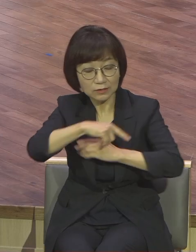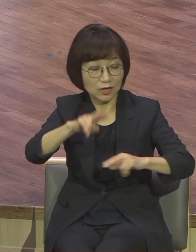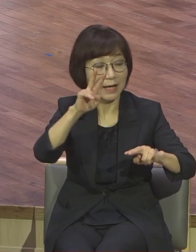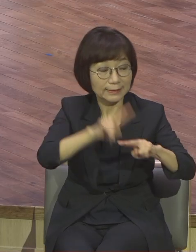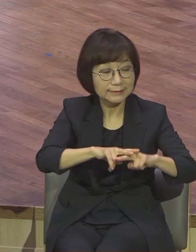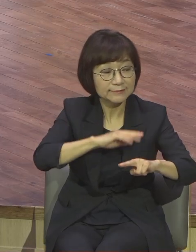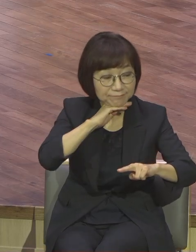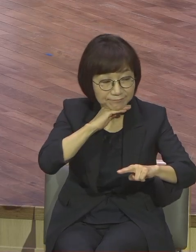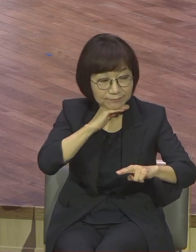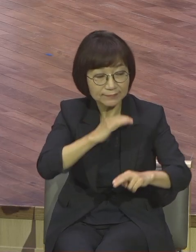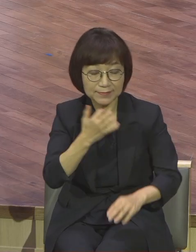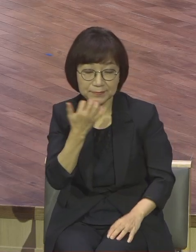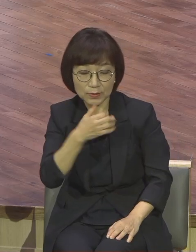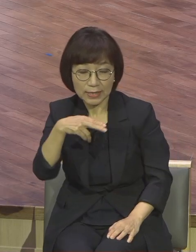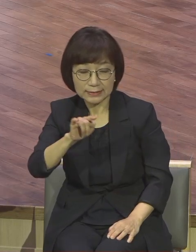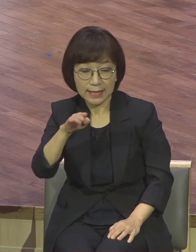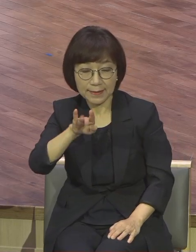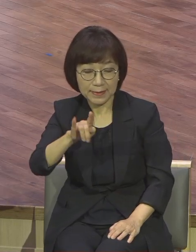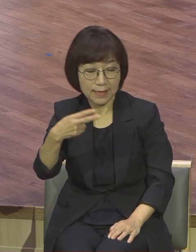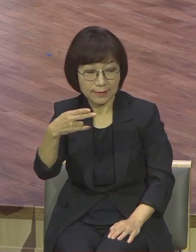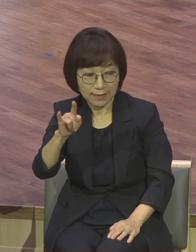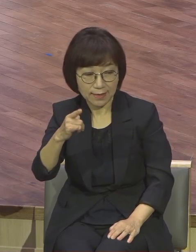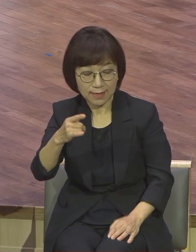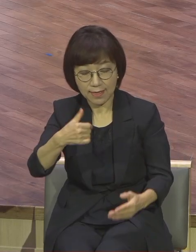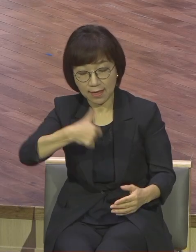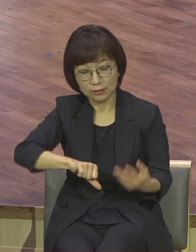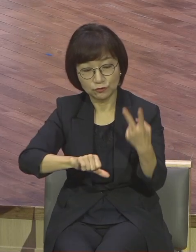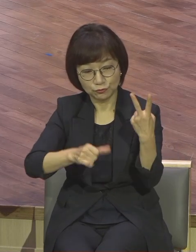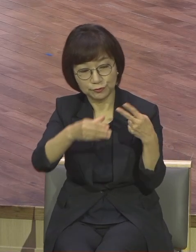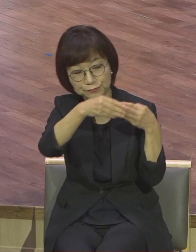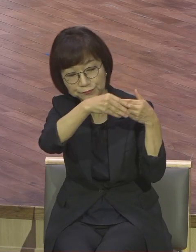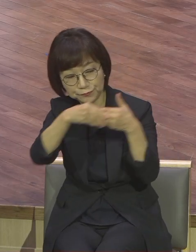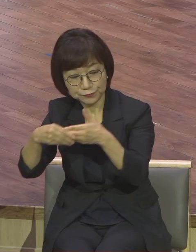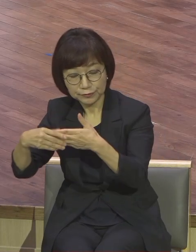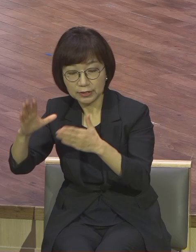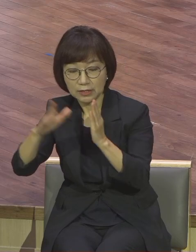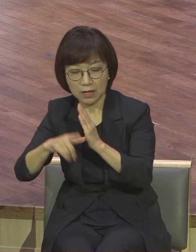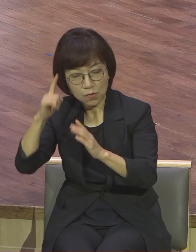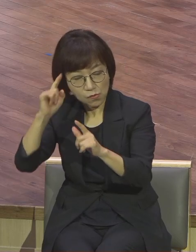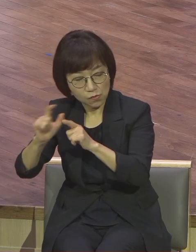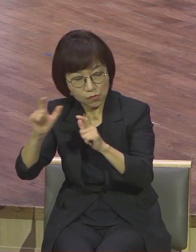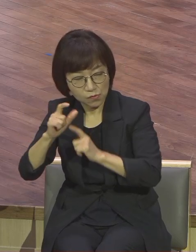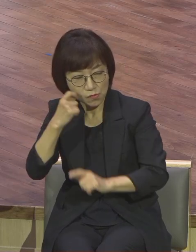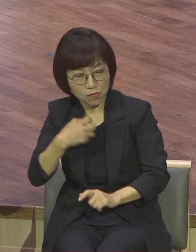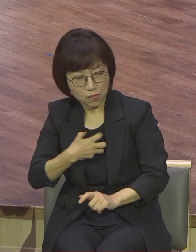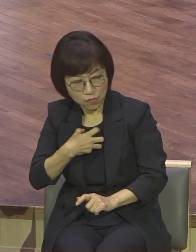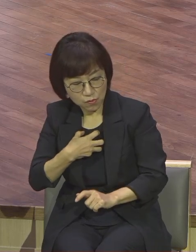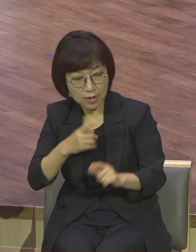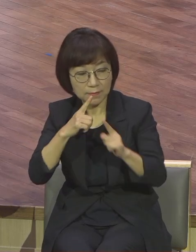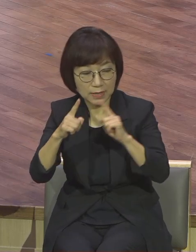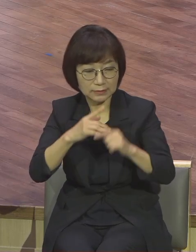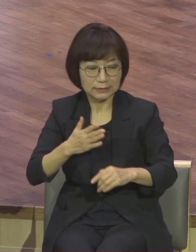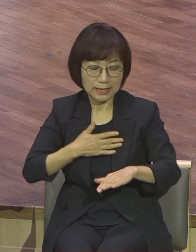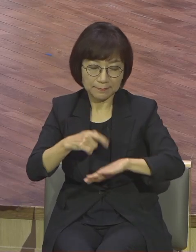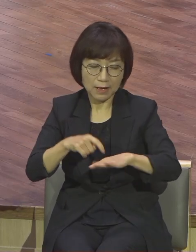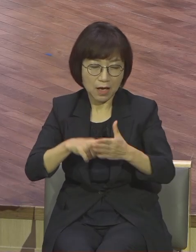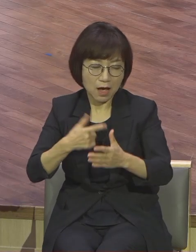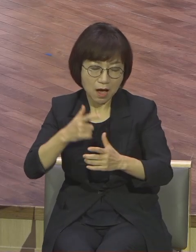하시고 베드로와 세배대의 두 아들을 데리고 가실세 고민하고 슬퍼하사 이에 말씀하시되 내 마음이 매우 고민하여 죽게